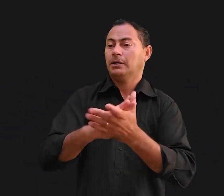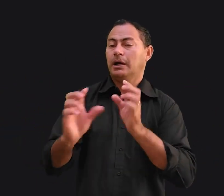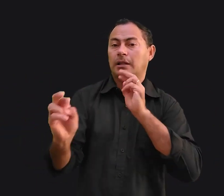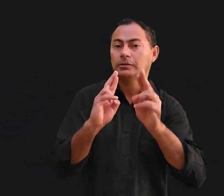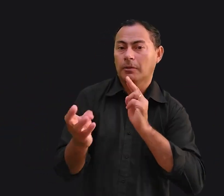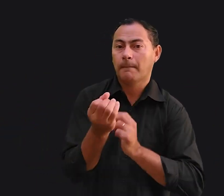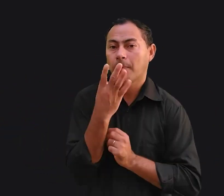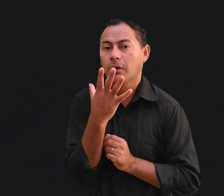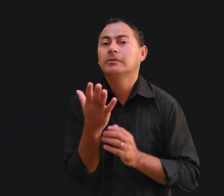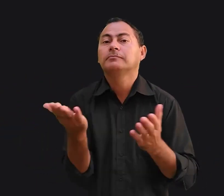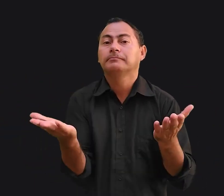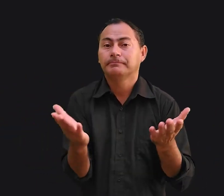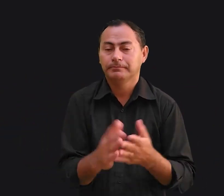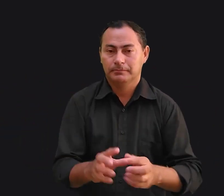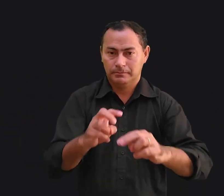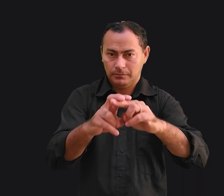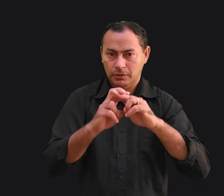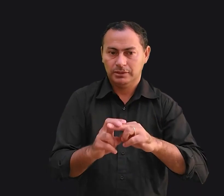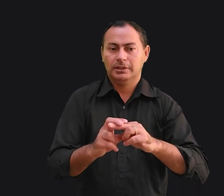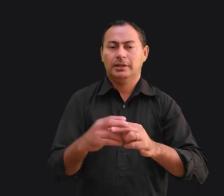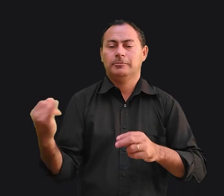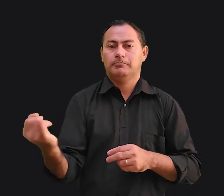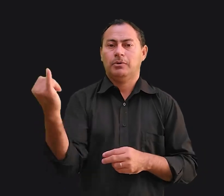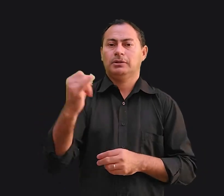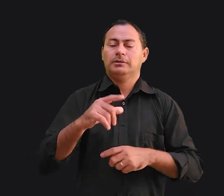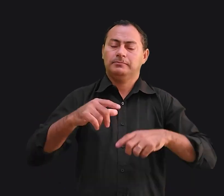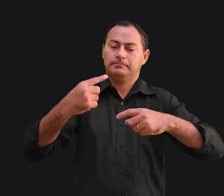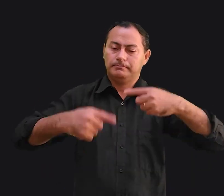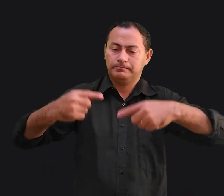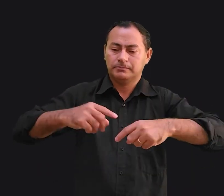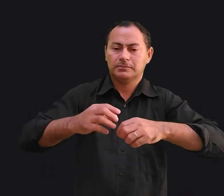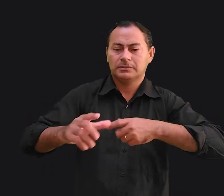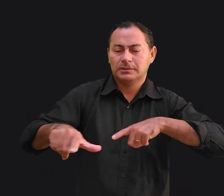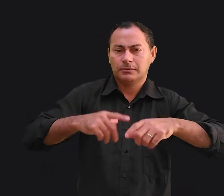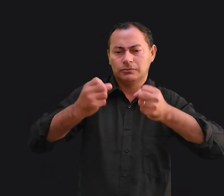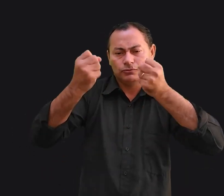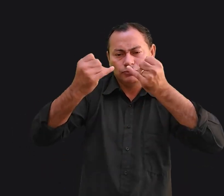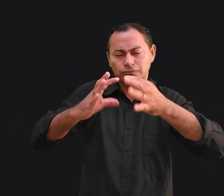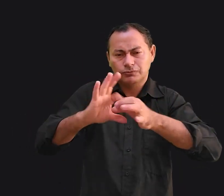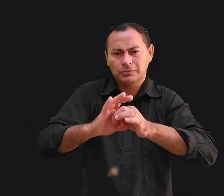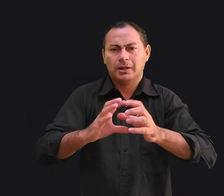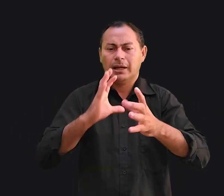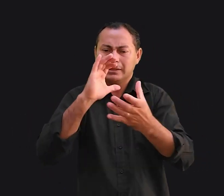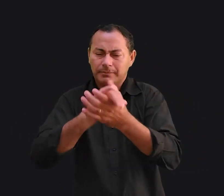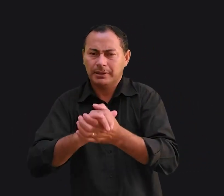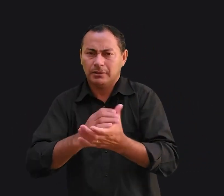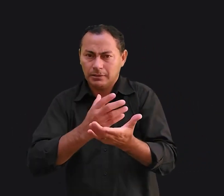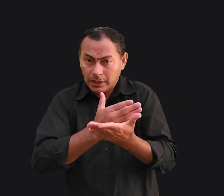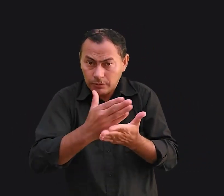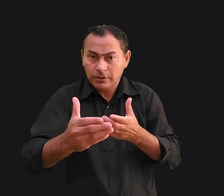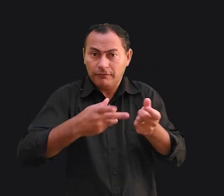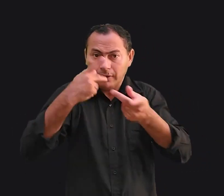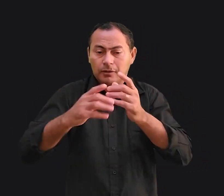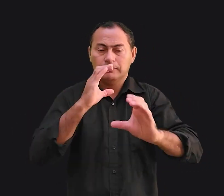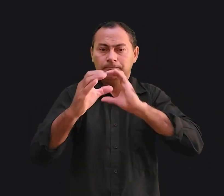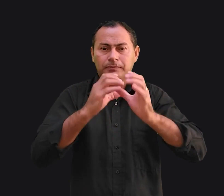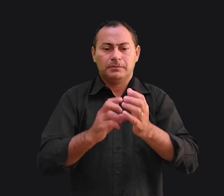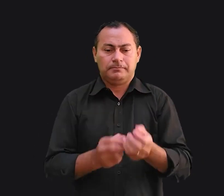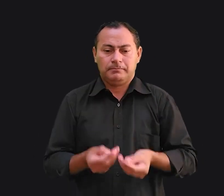relacionamento. É por isso que é muito importante trabalhar o casamento. E nós já dissemos desde o começo, a comunicação fornece a